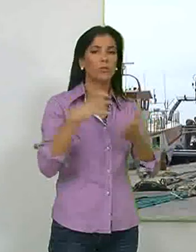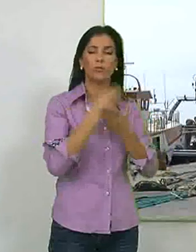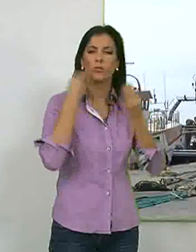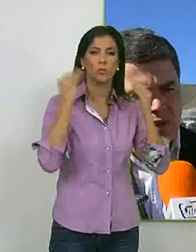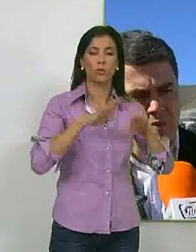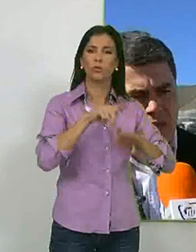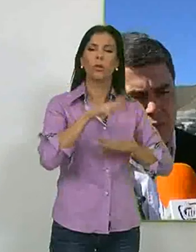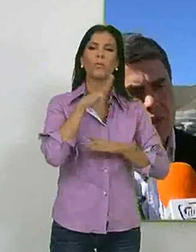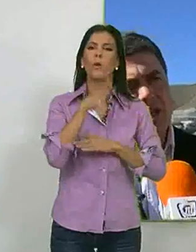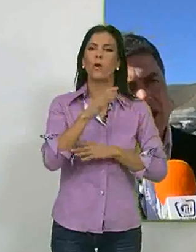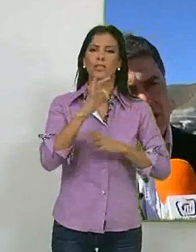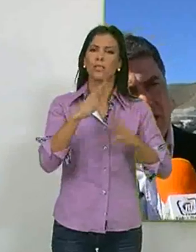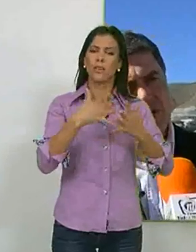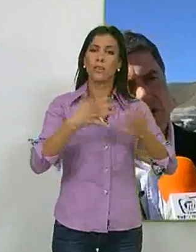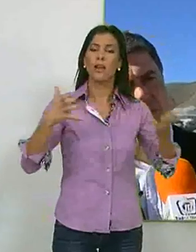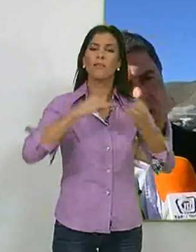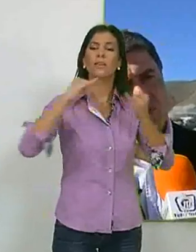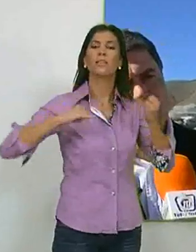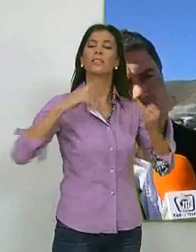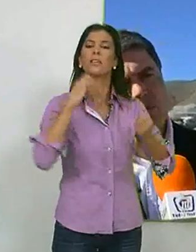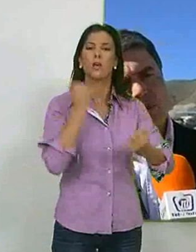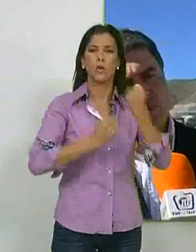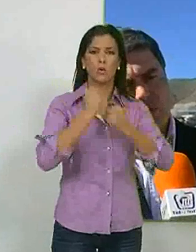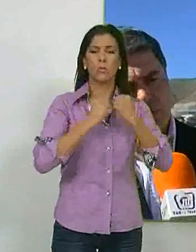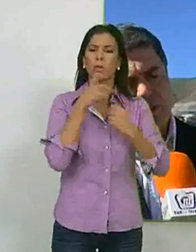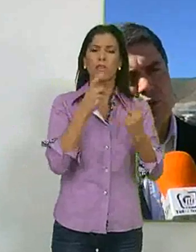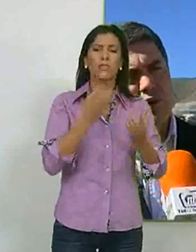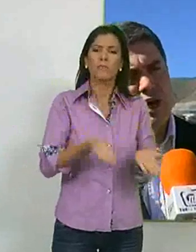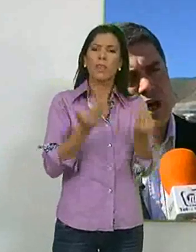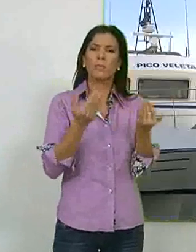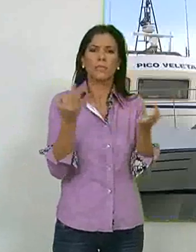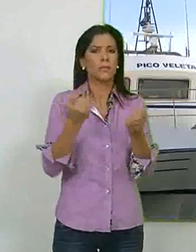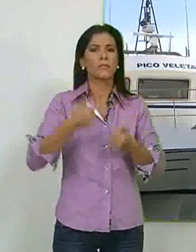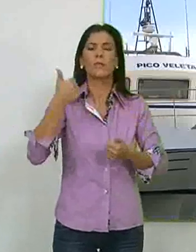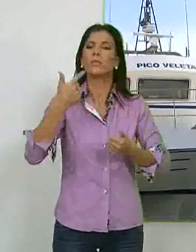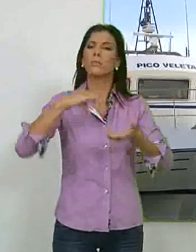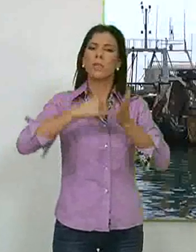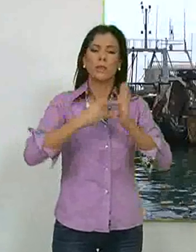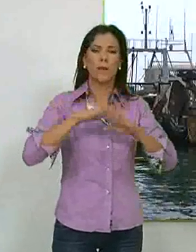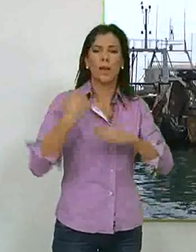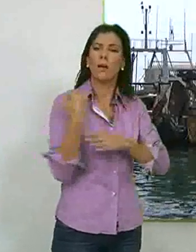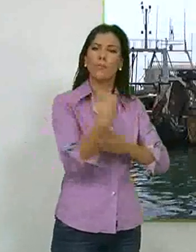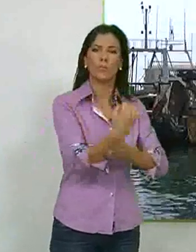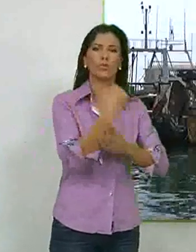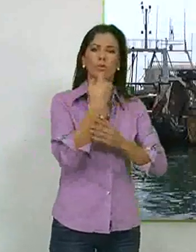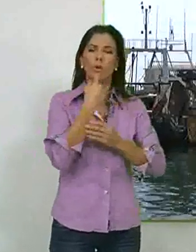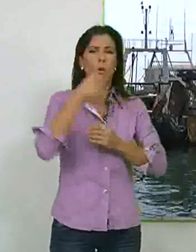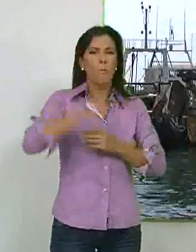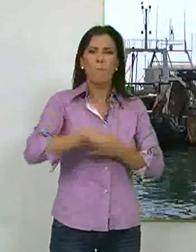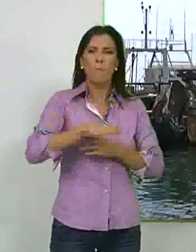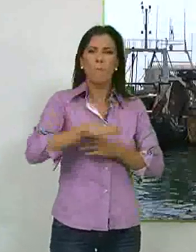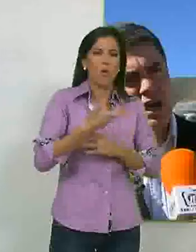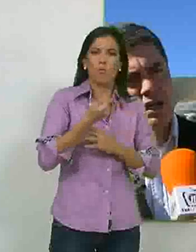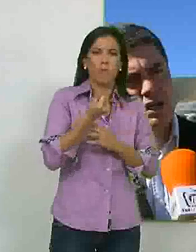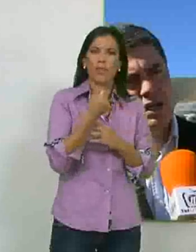su historia, debido a la grave crisis económica que hace cada vez más preciso dar medidas de apoyo ante el bajo